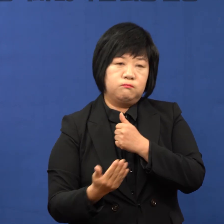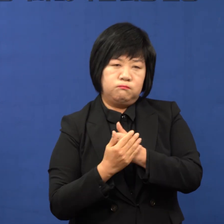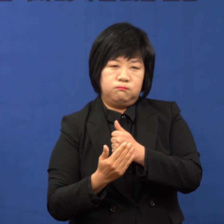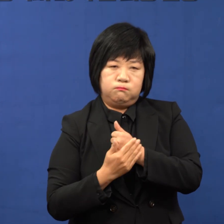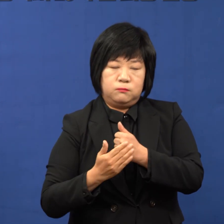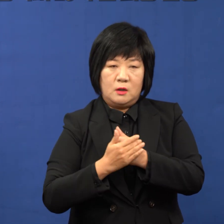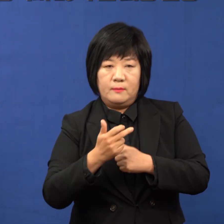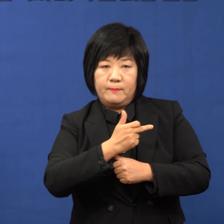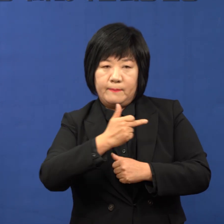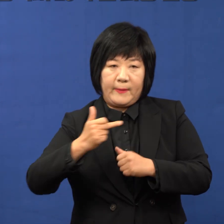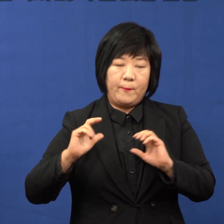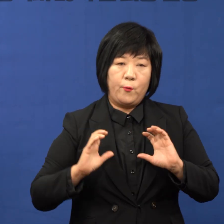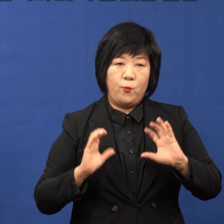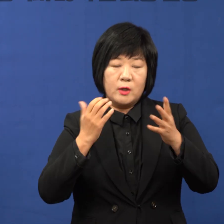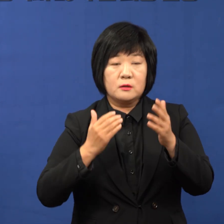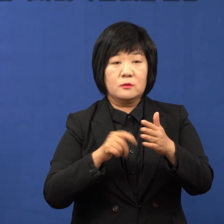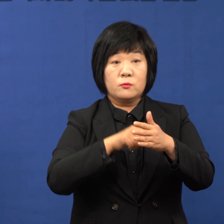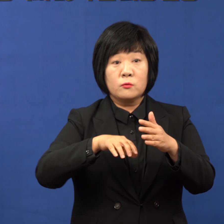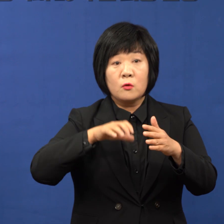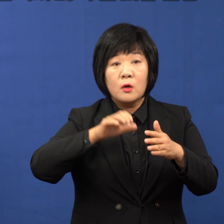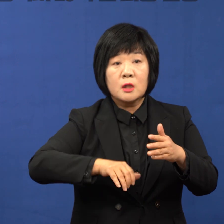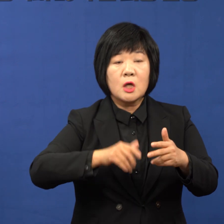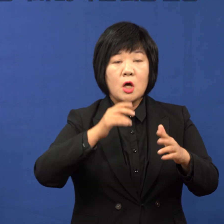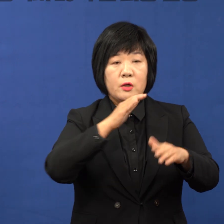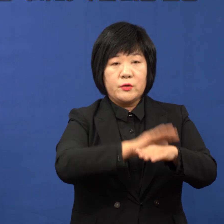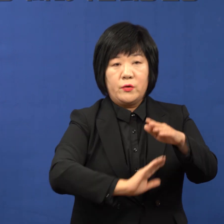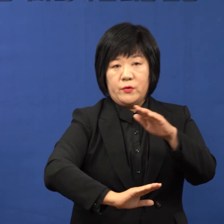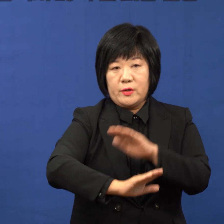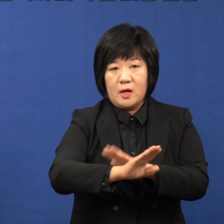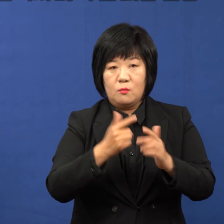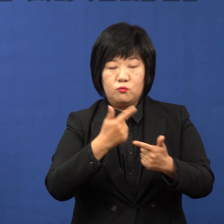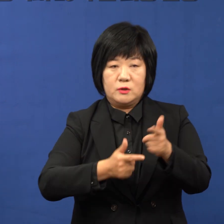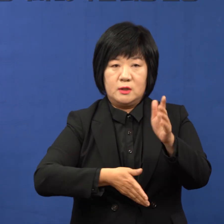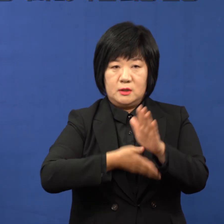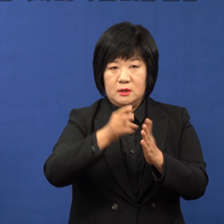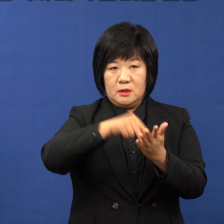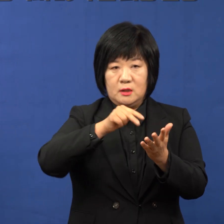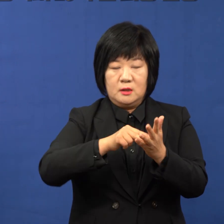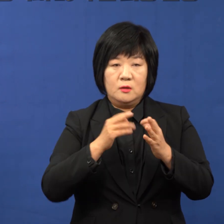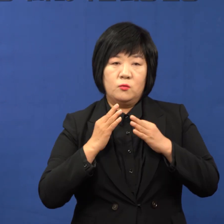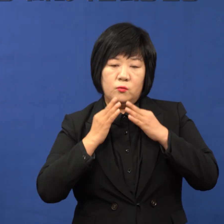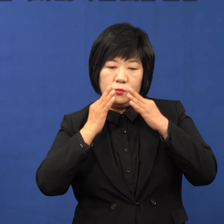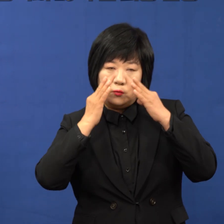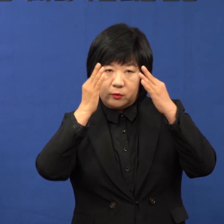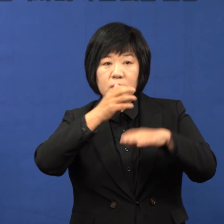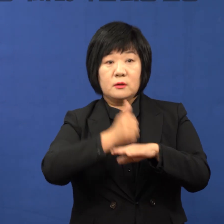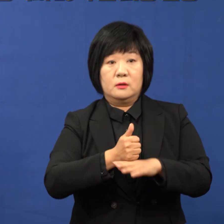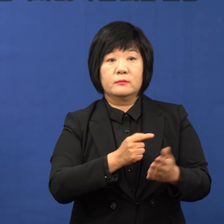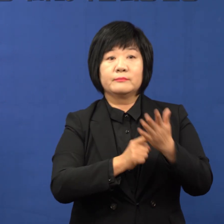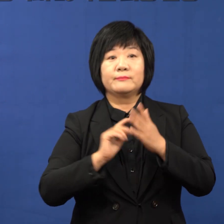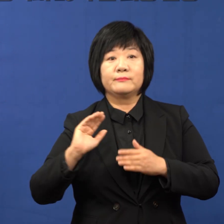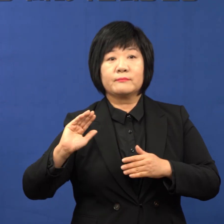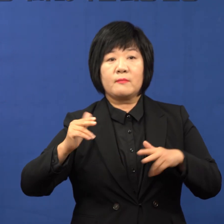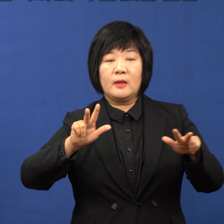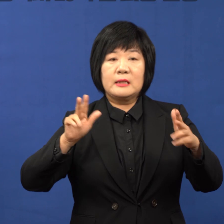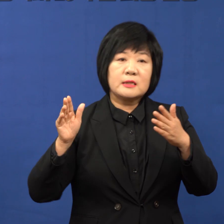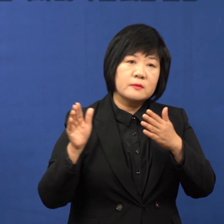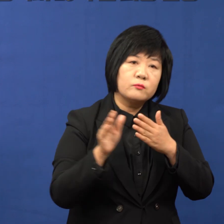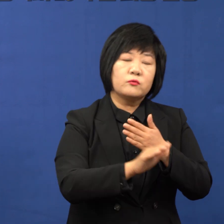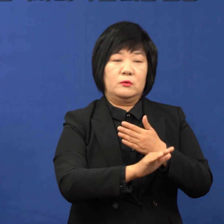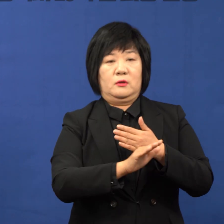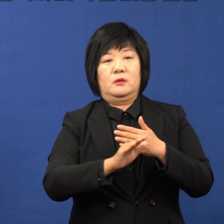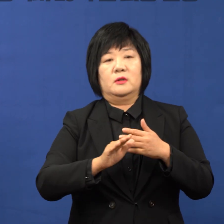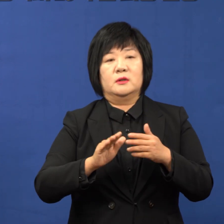속에 우리시와 여야 지역정치권 모두가 합심해서 노력한 결과라고 봅니다. 이제부터가 진짜